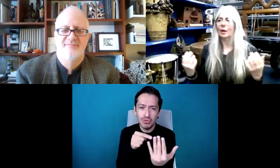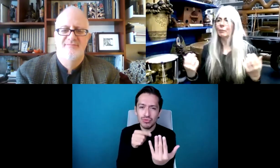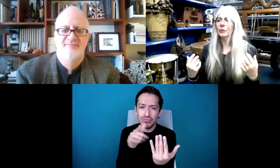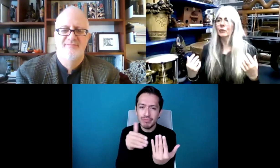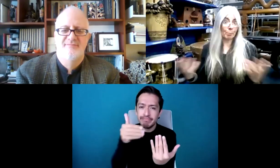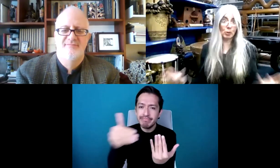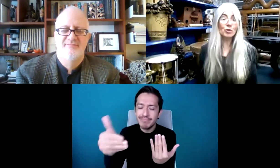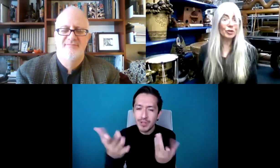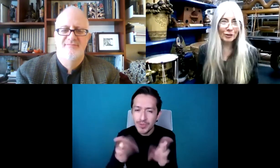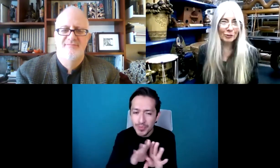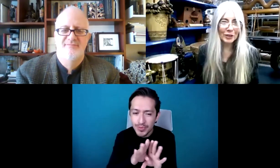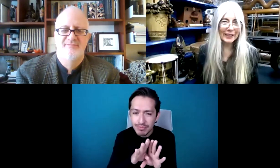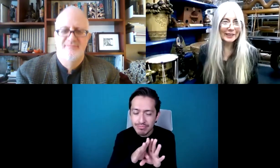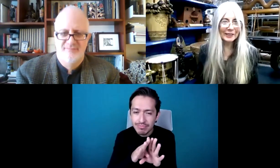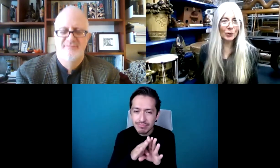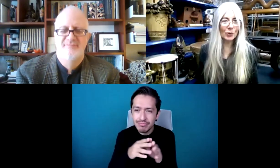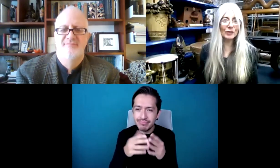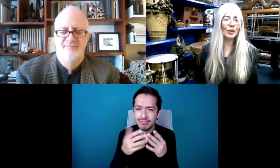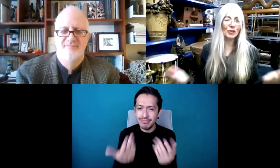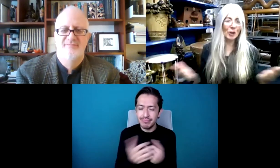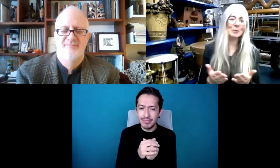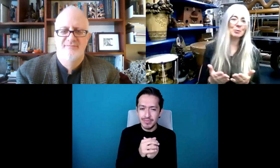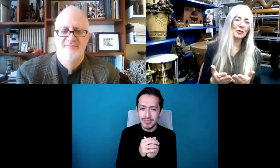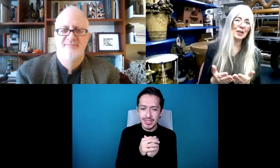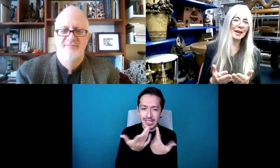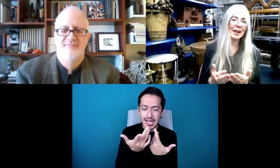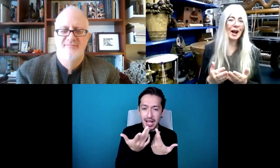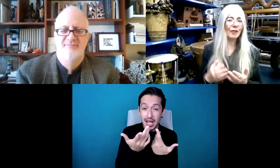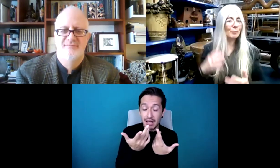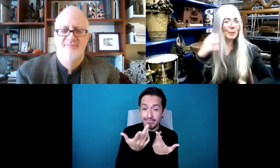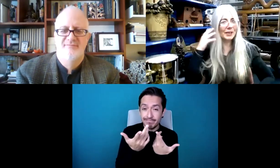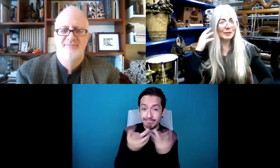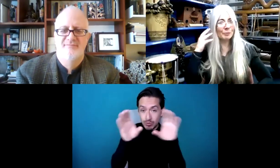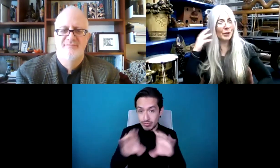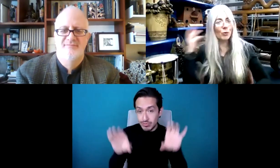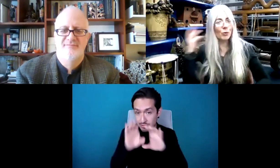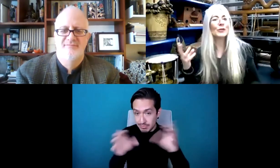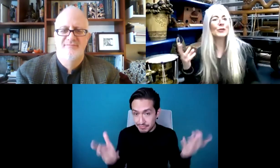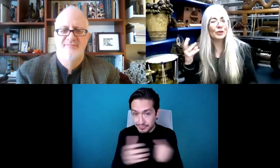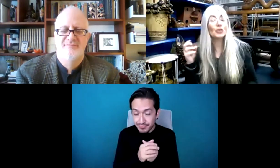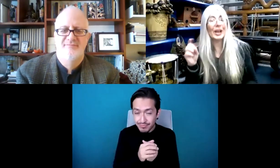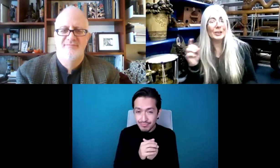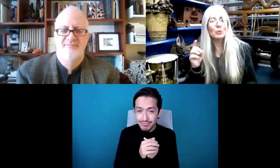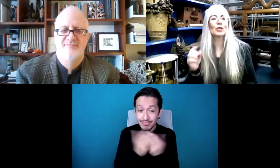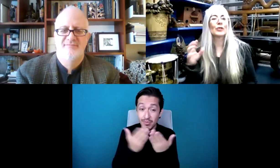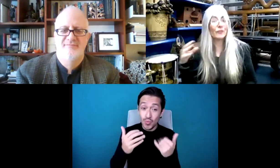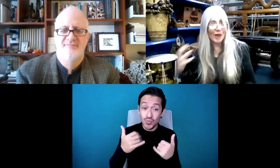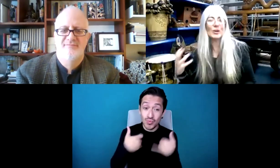Y luego, bueno, naturalmente la computadora. Hoy los jóvenes